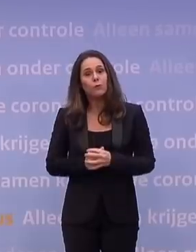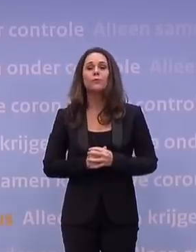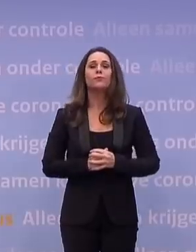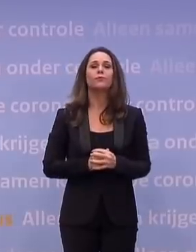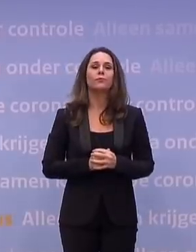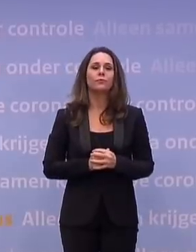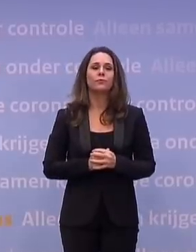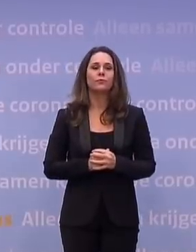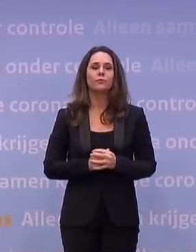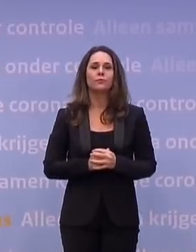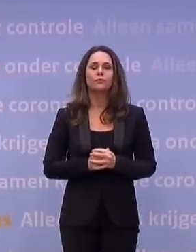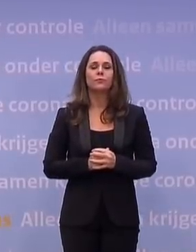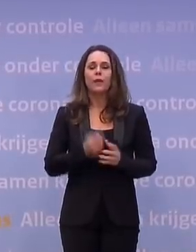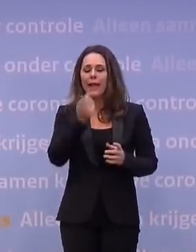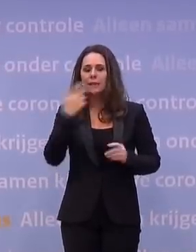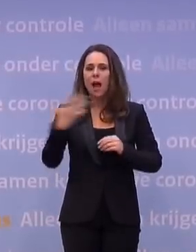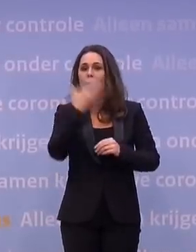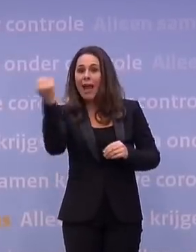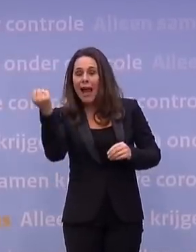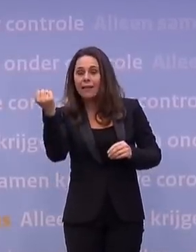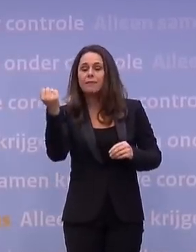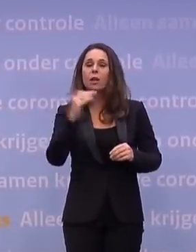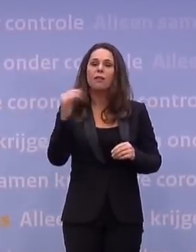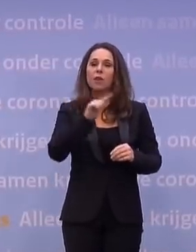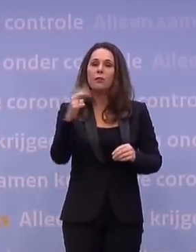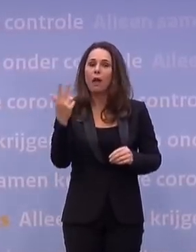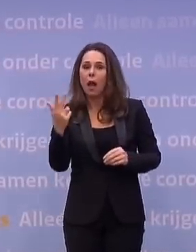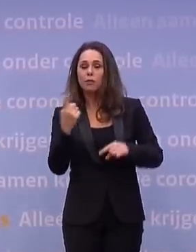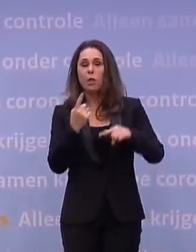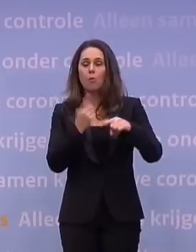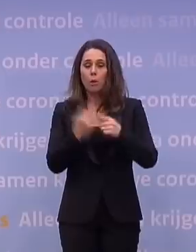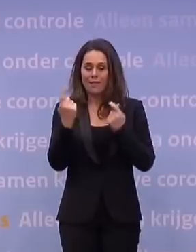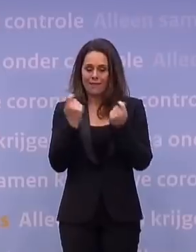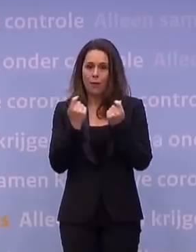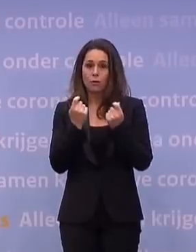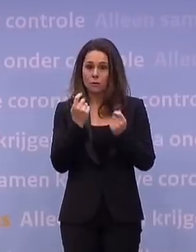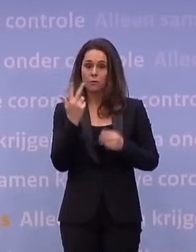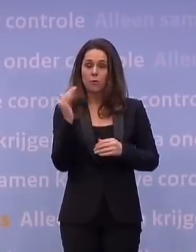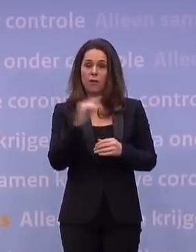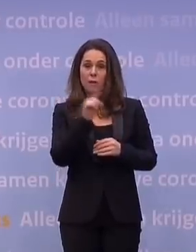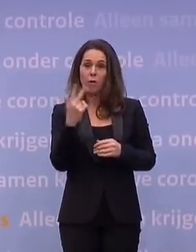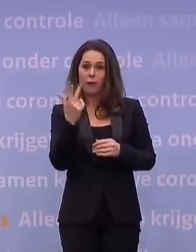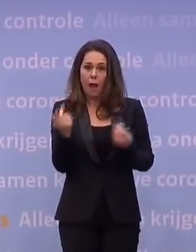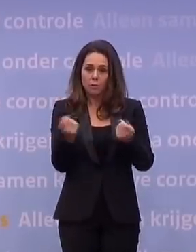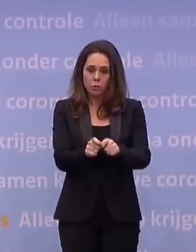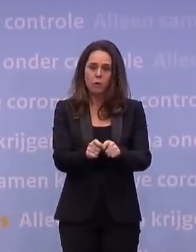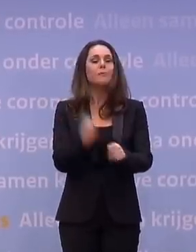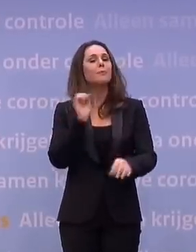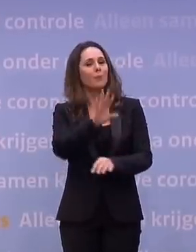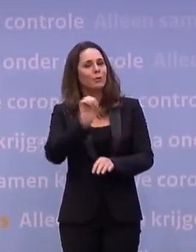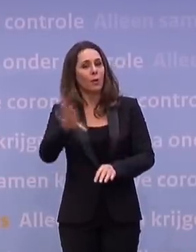betreft afhaal, dat stopt om kwart over acht. Net zoals de detailhandel ook om kwart over acht dicht moet. Maar bezorgen blijft dus mogelijk. Ja.